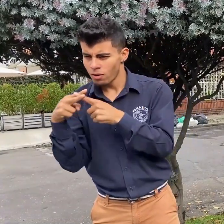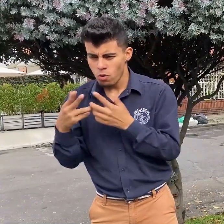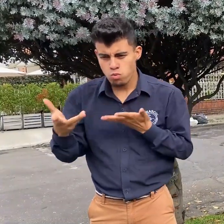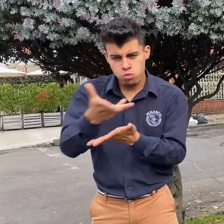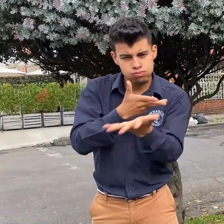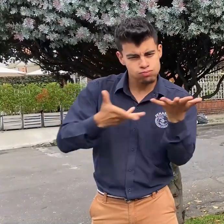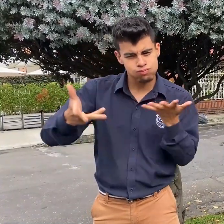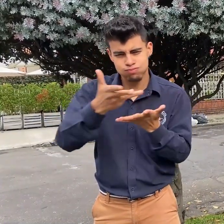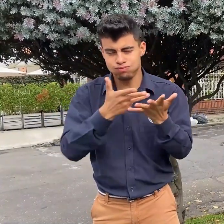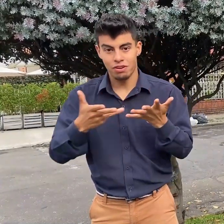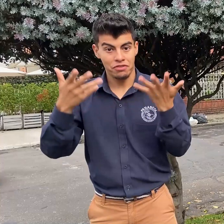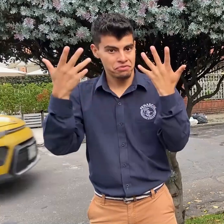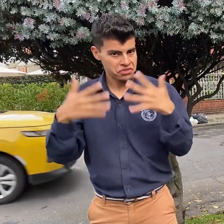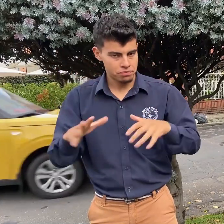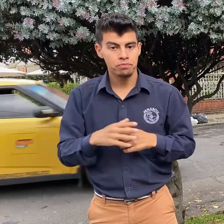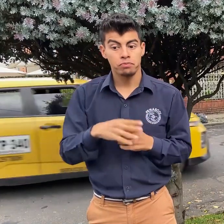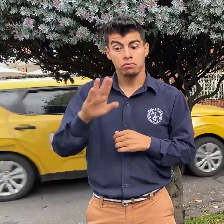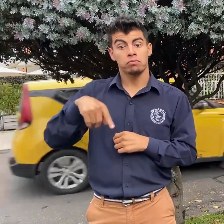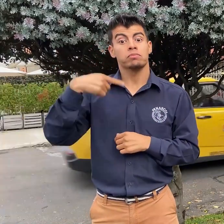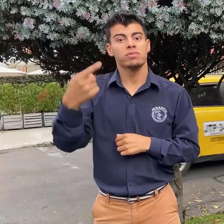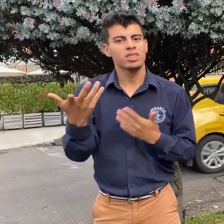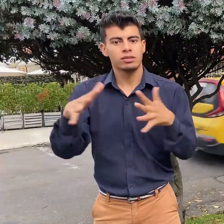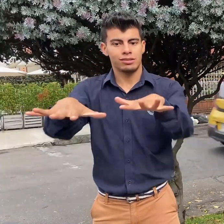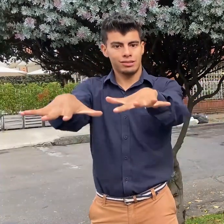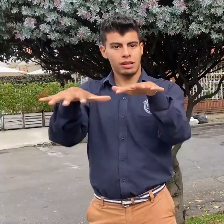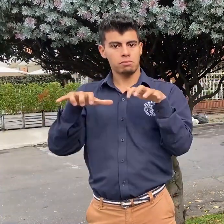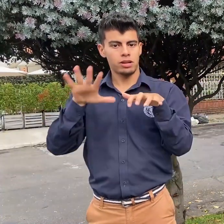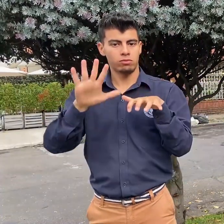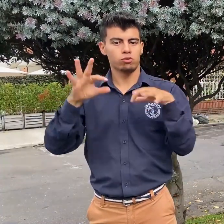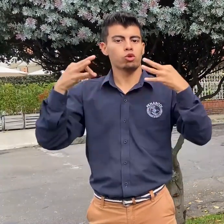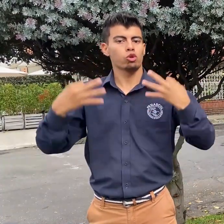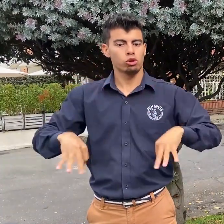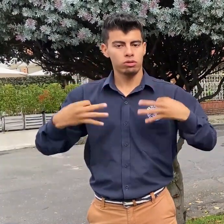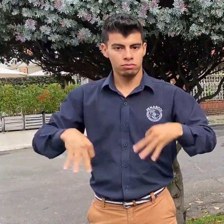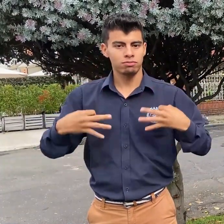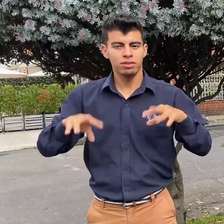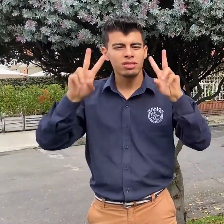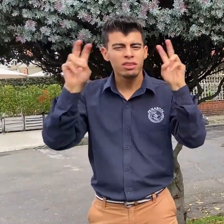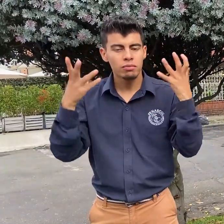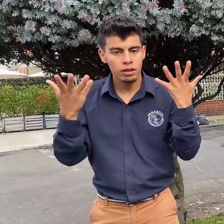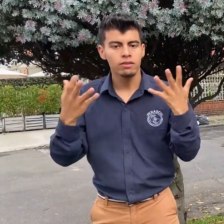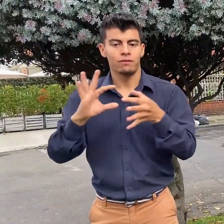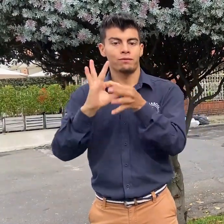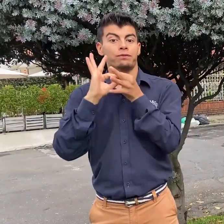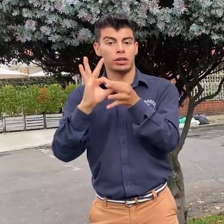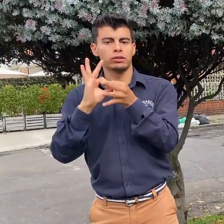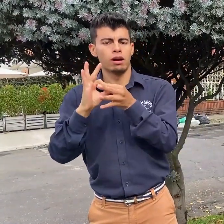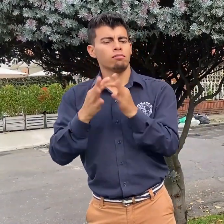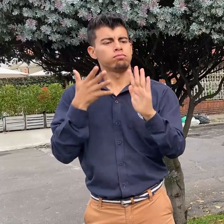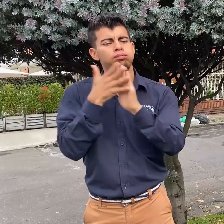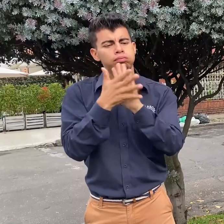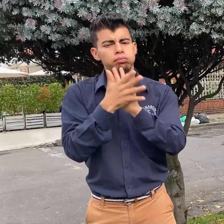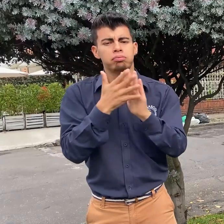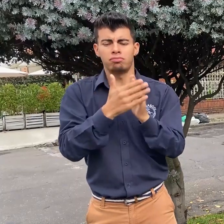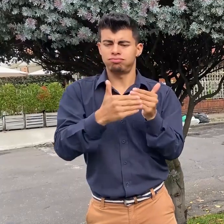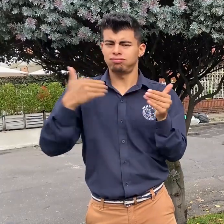Luego de esta actividad, al día siguiente, se realizó la Asamblea Ordinaria donde FENASCOL presentó las acciones realizadas en el año anterior,